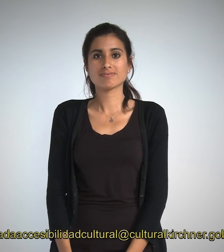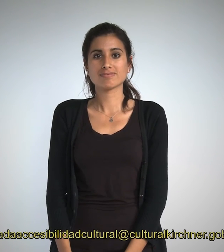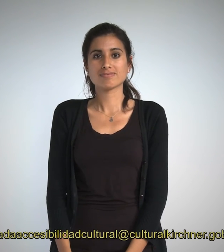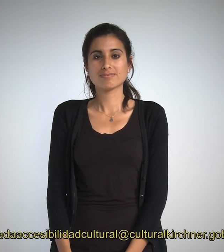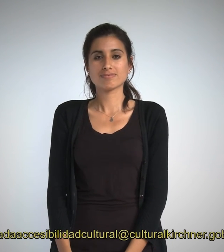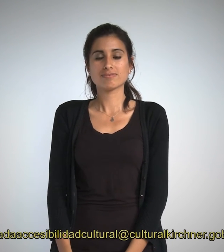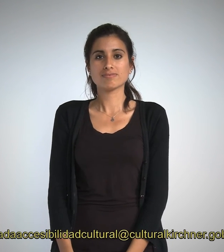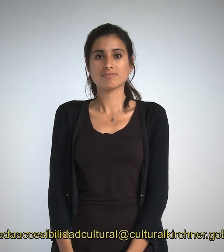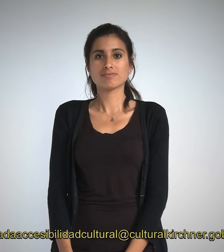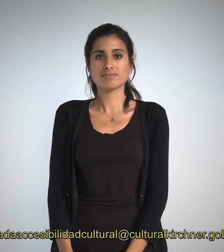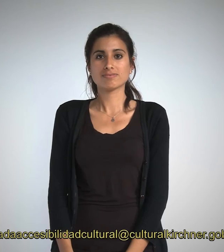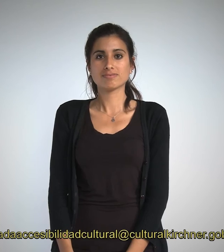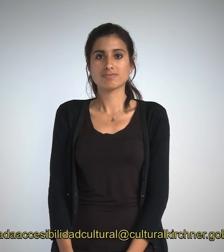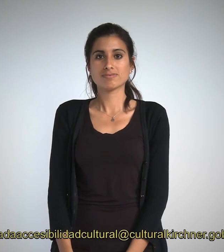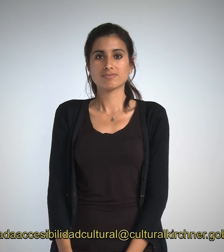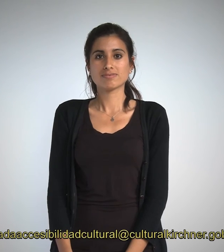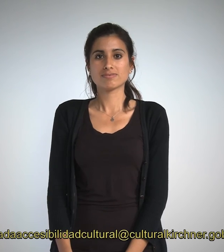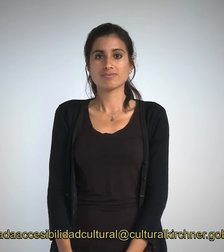.gob.ar